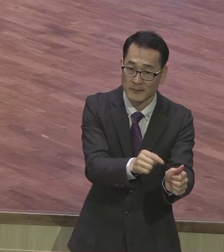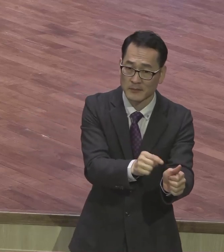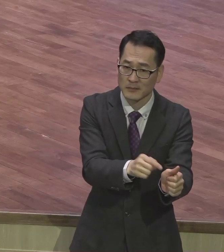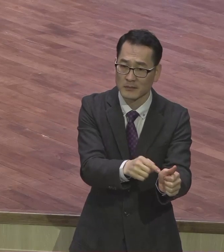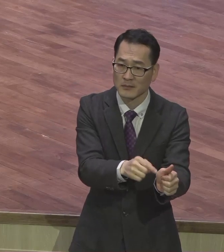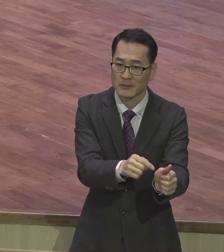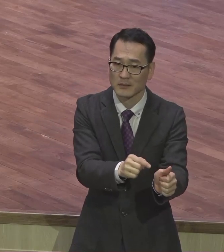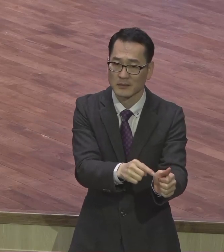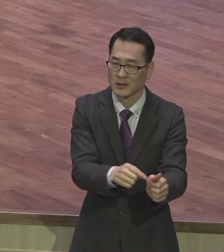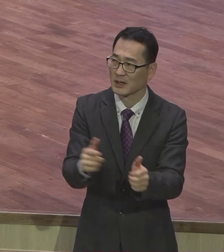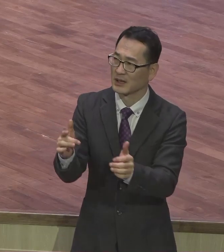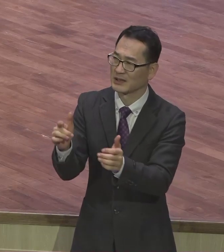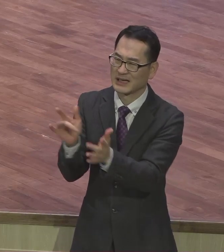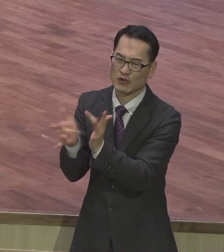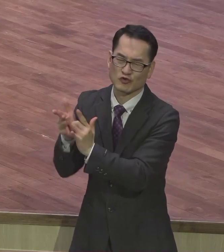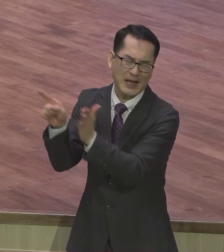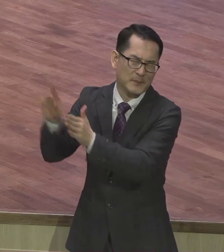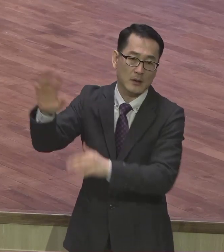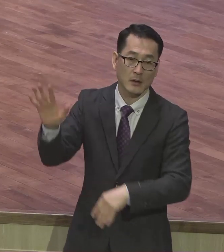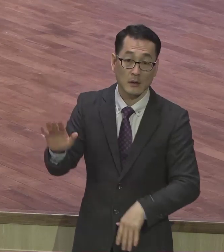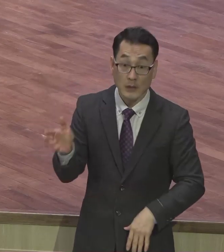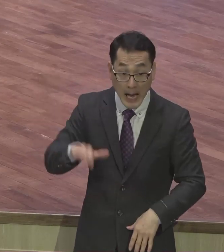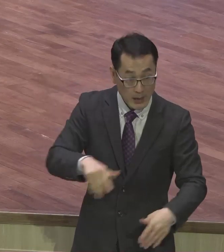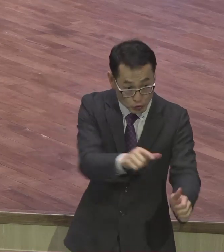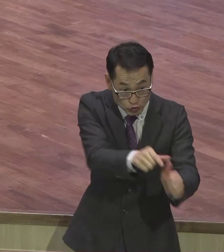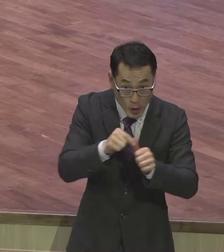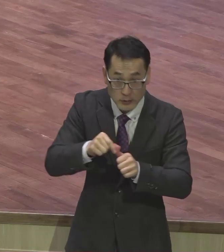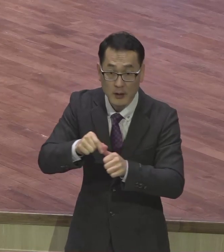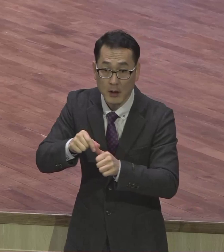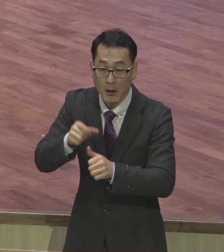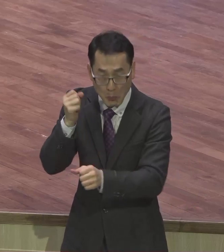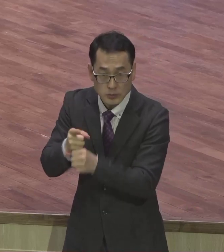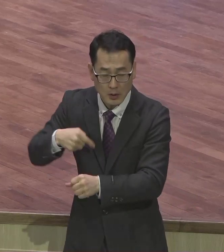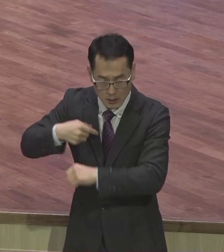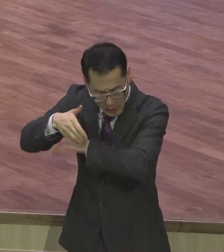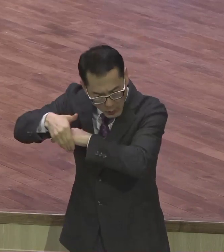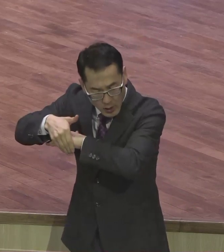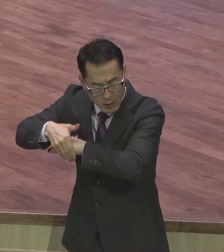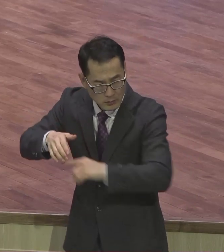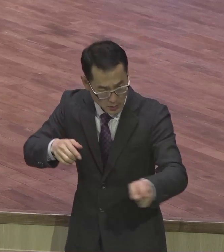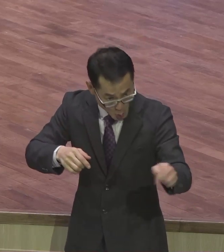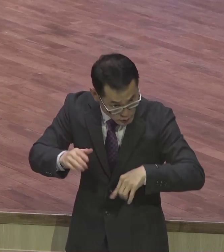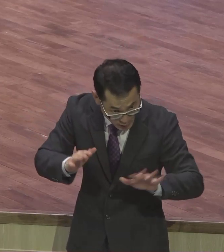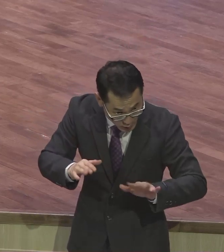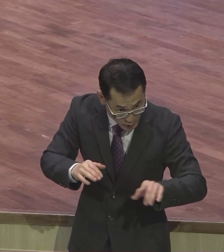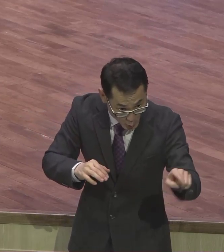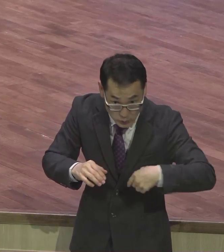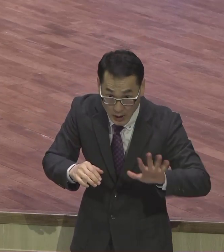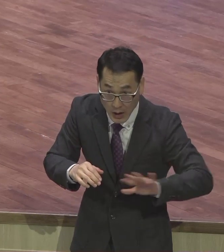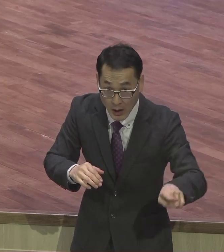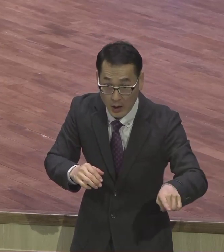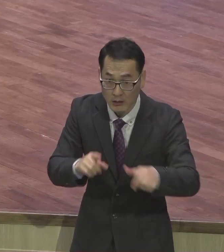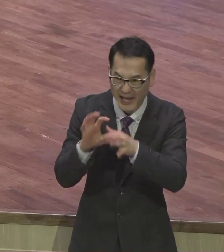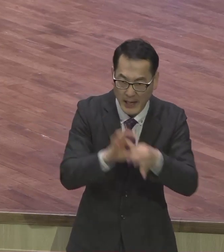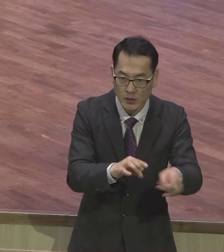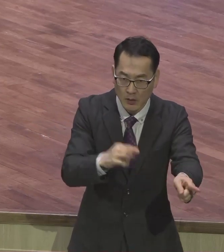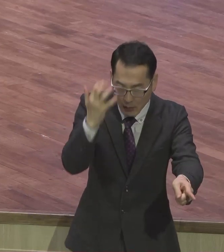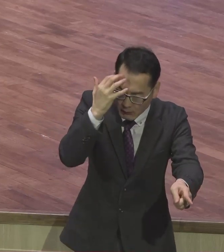하나님 건드려요. 예정되어 있어요. 예정되어 있어요. 구원학교로 되어 있는 사람이 구원을 안 받겠다고 교회 안 나오겠다 하면 하나님이